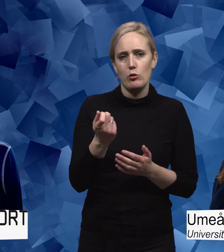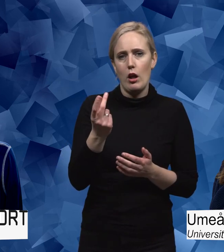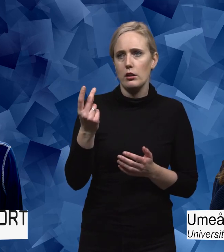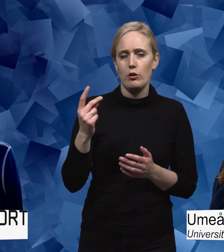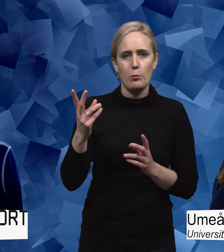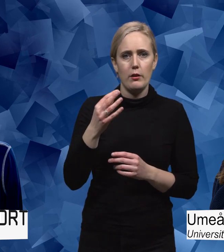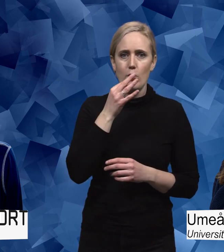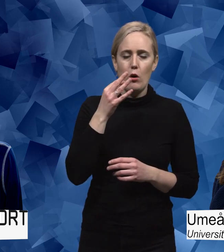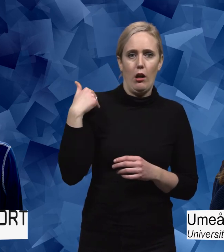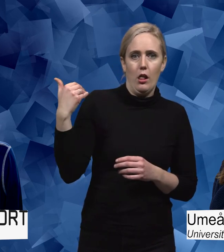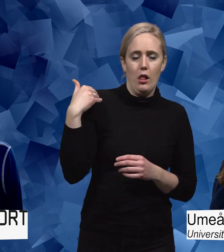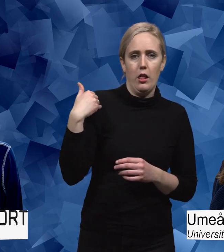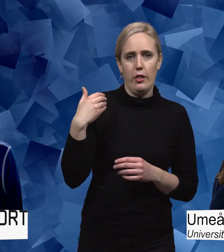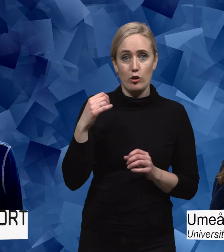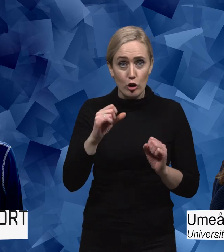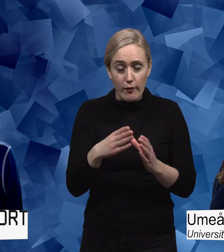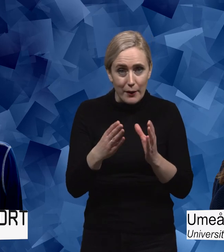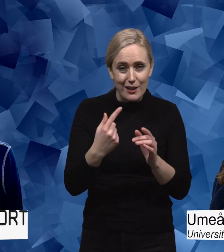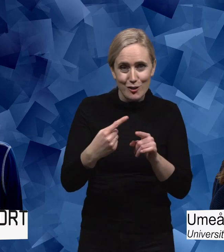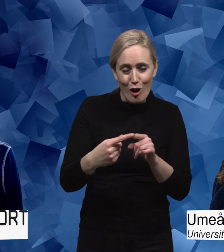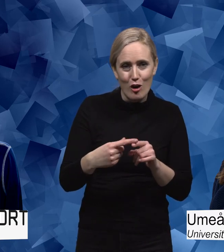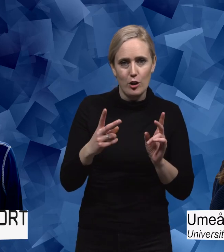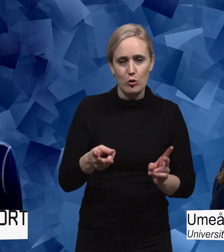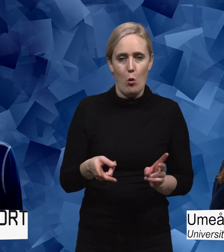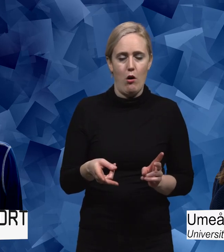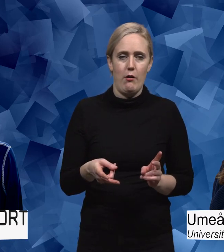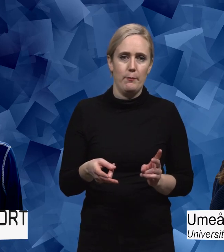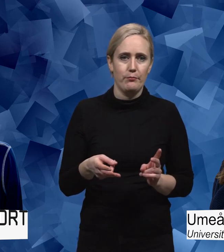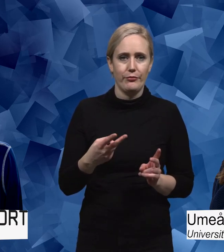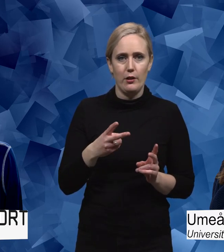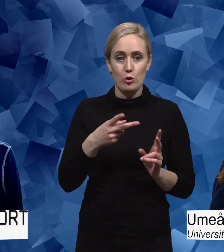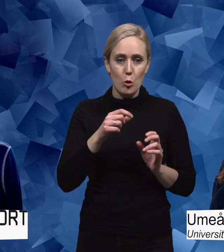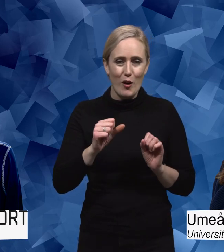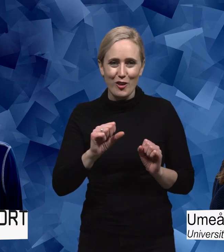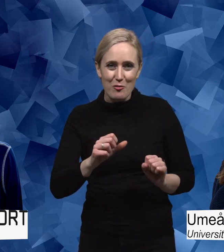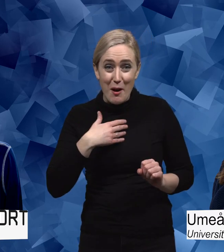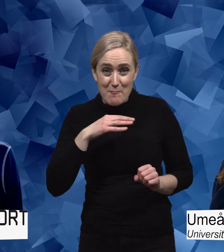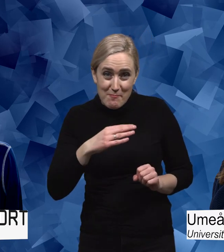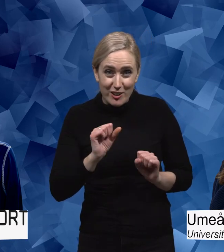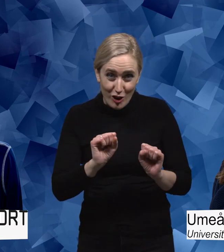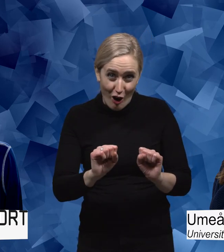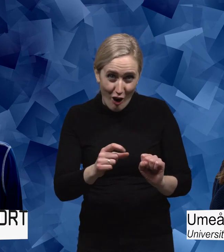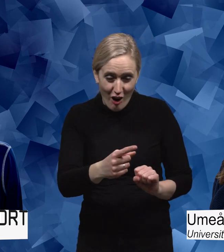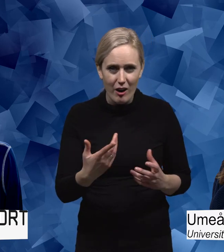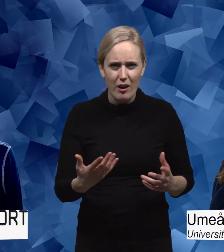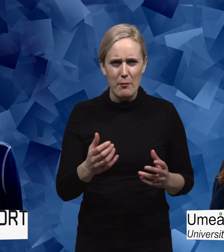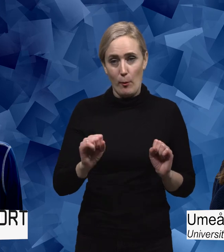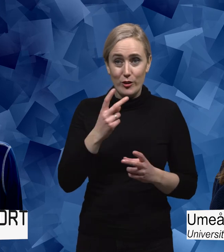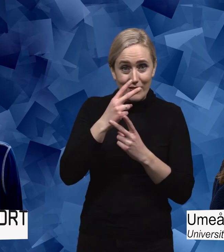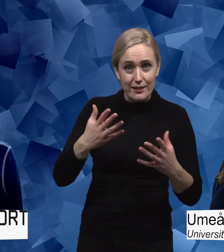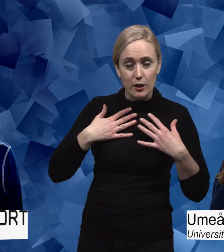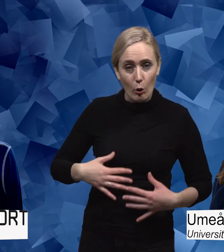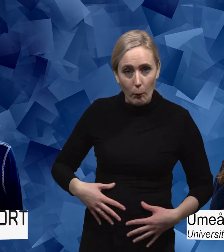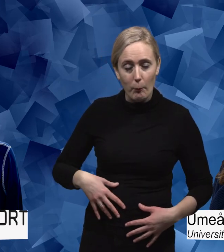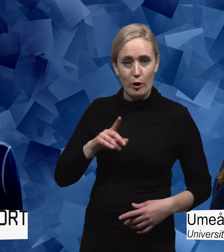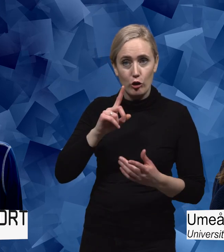familj snart? Det finns från någon slags normativt moderskapsperspektiv eller utifrån att man på något vis måste exponera